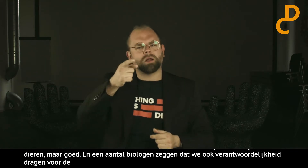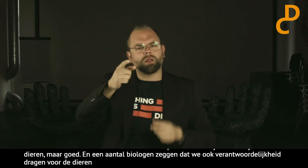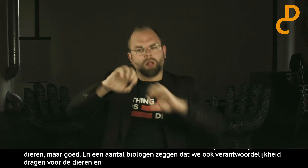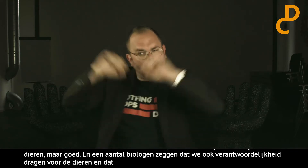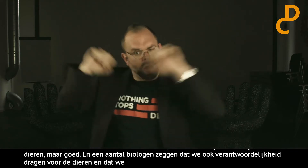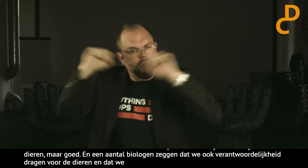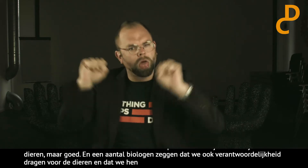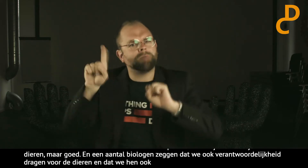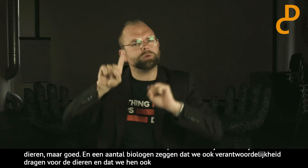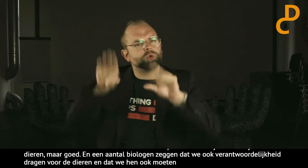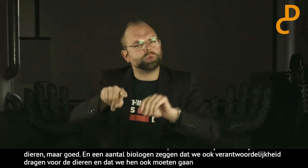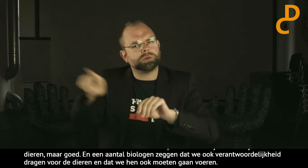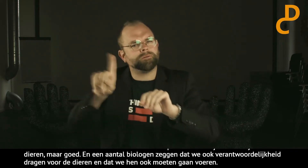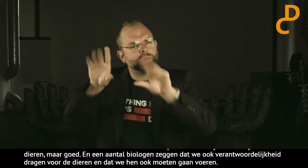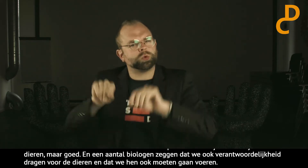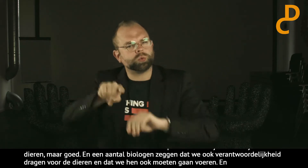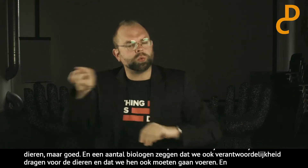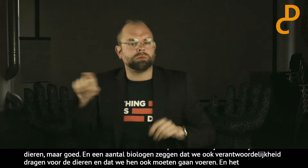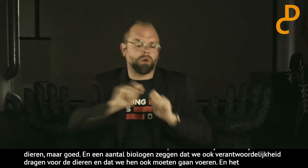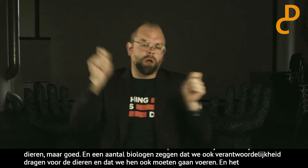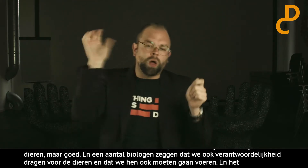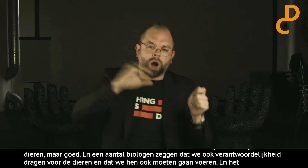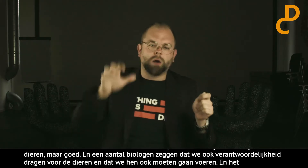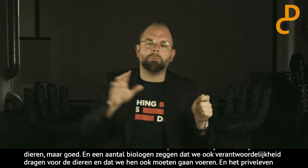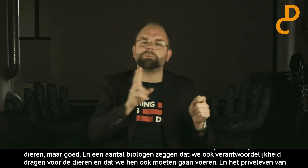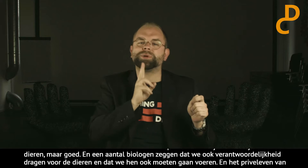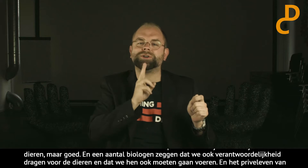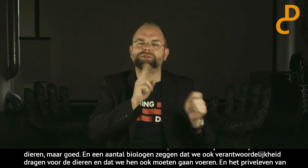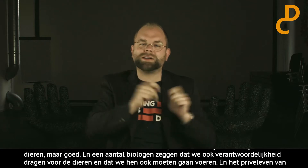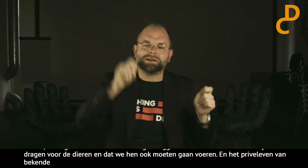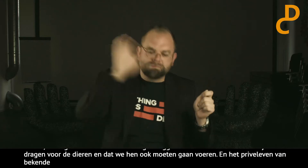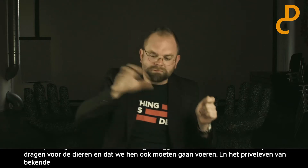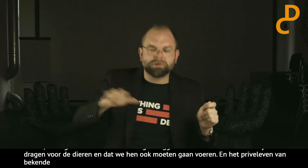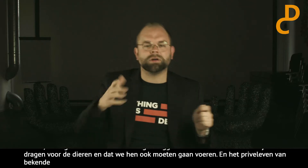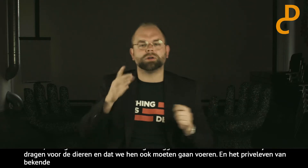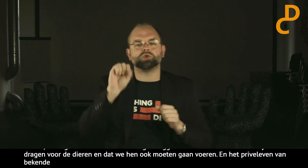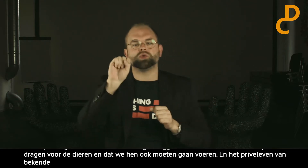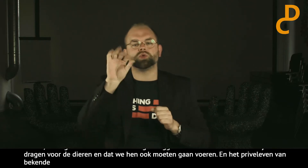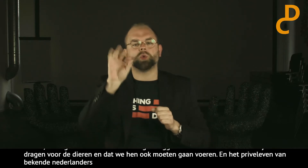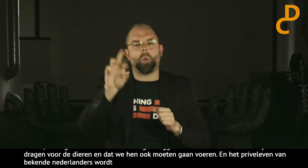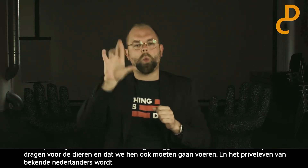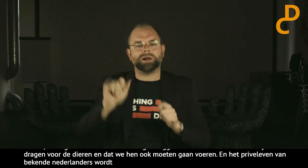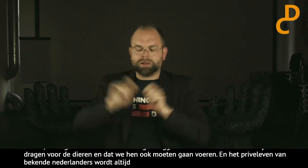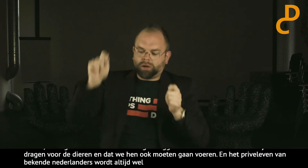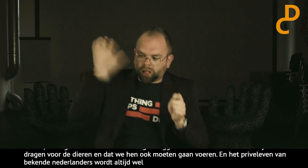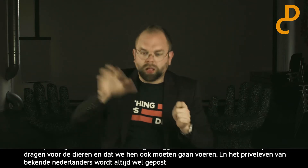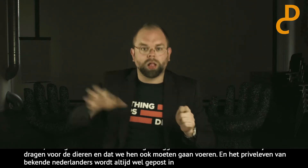En het privéleven van bekende Nederlanders wordt altijd wel gepost. In het privé of in de story.